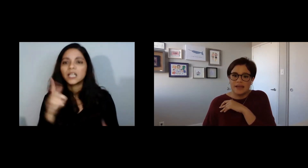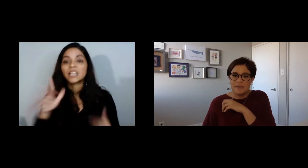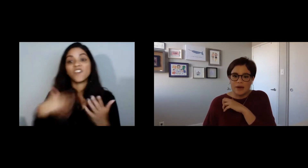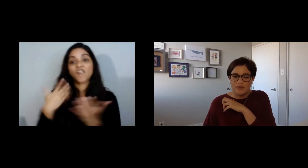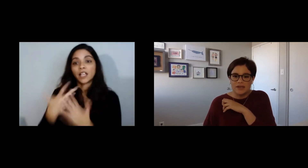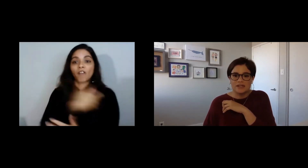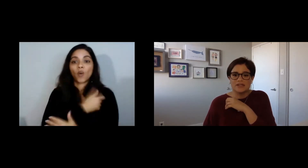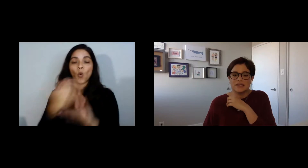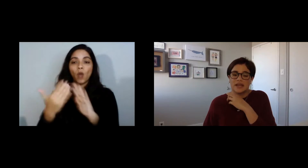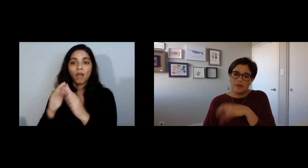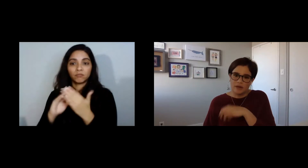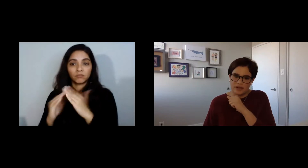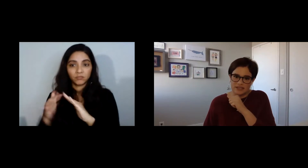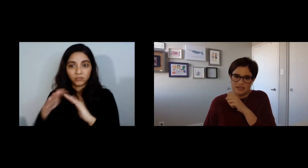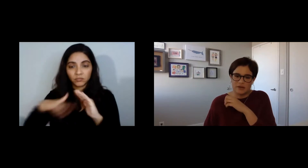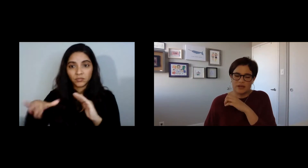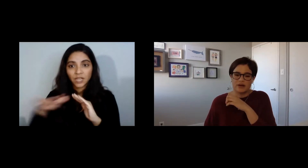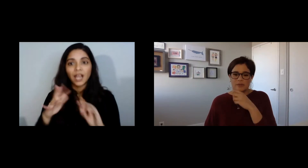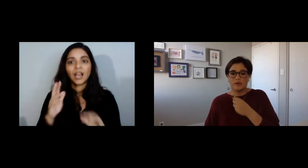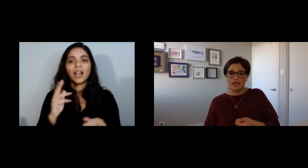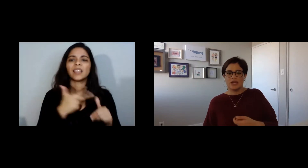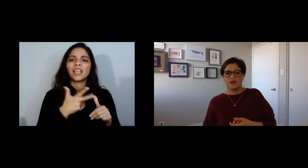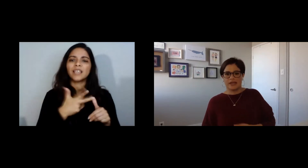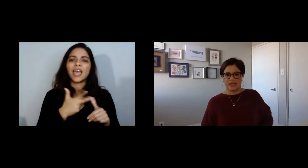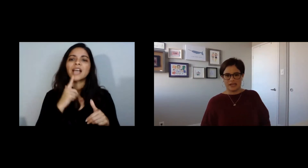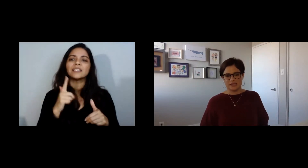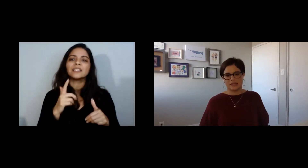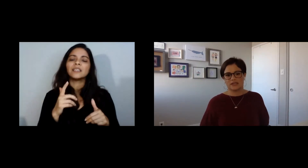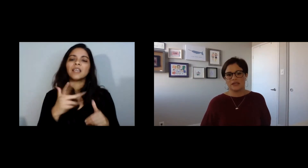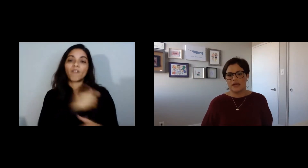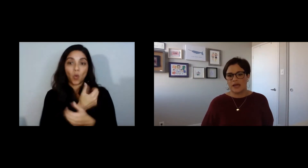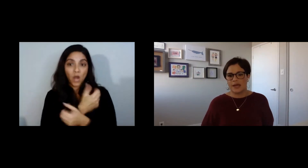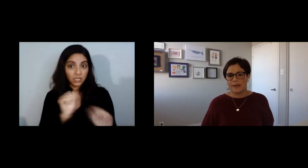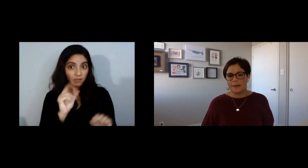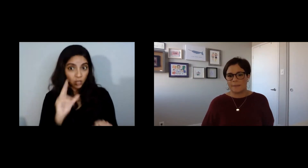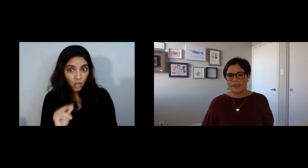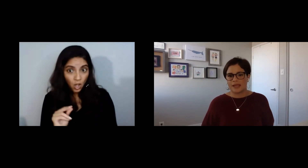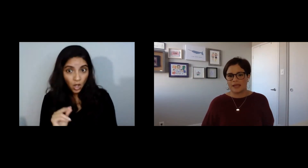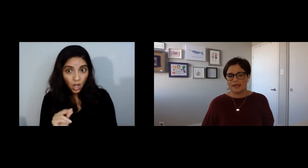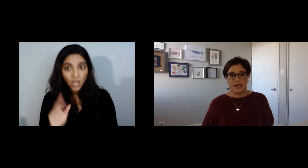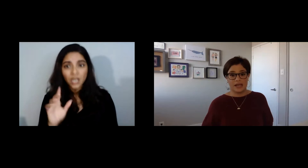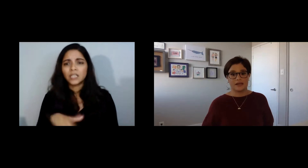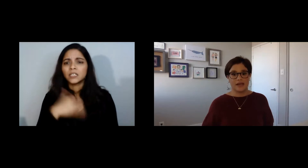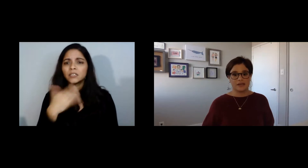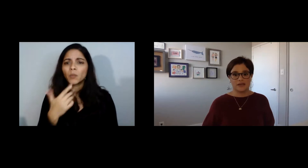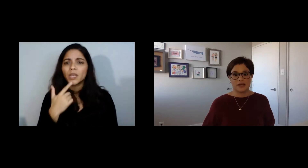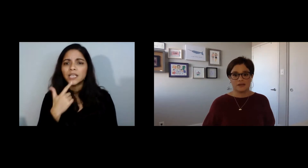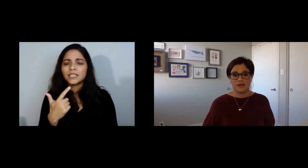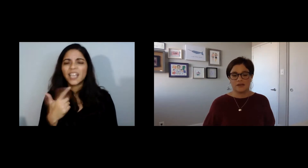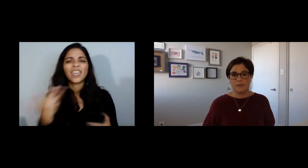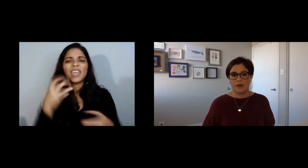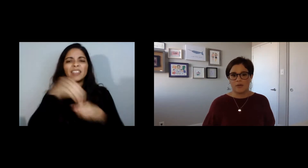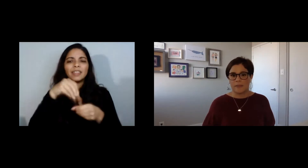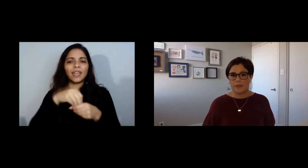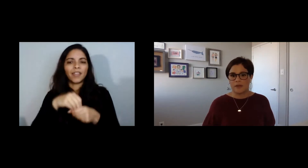las vacunas que las vacunas se desarrollaron rápido y los ingredientes que tienen estas